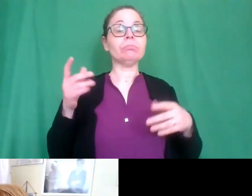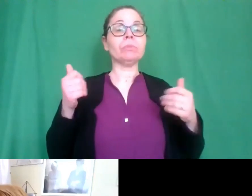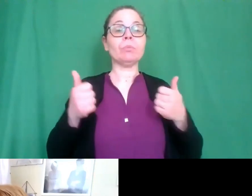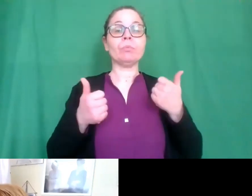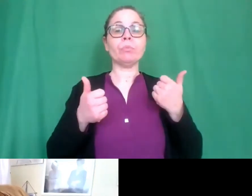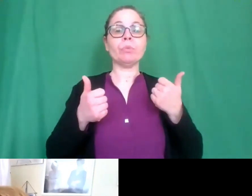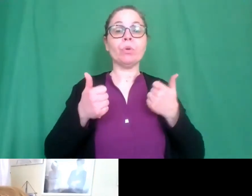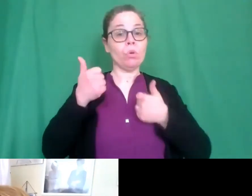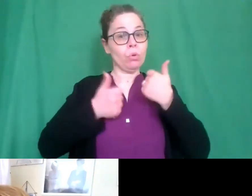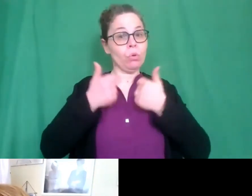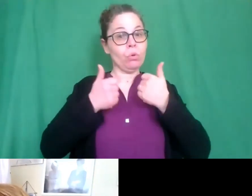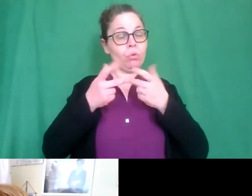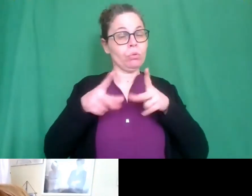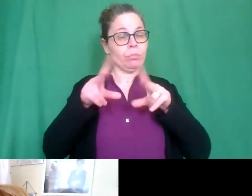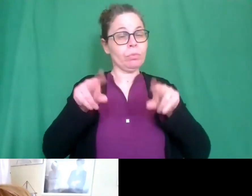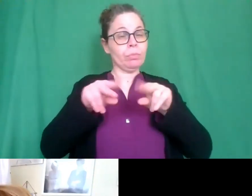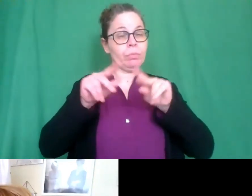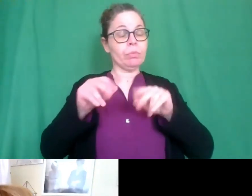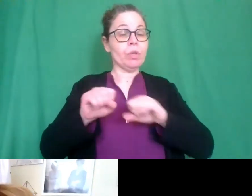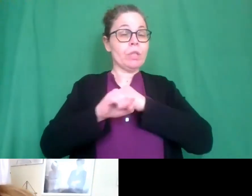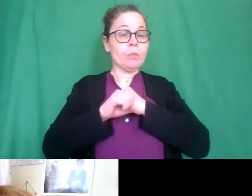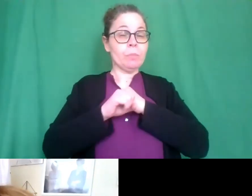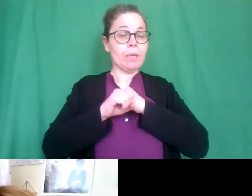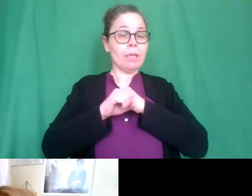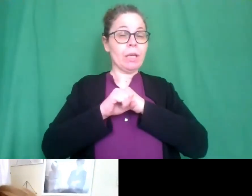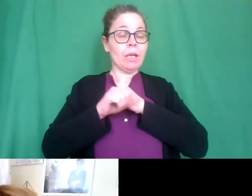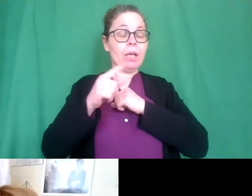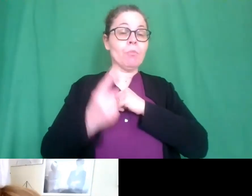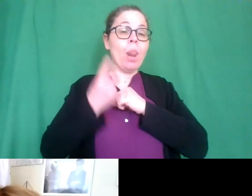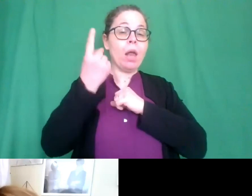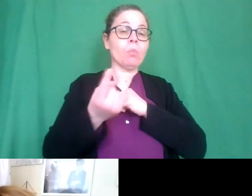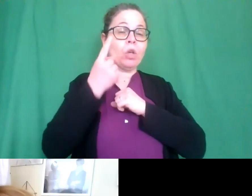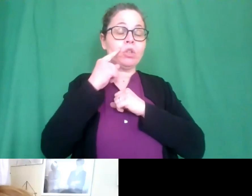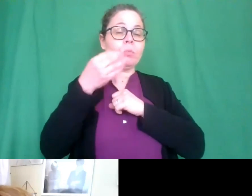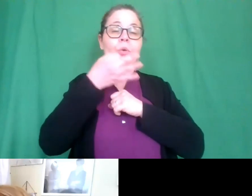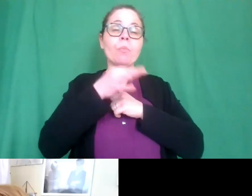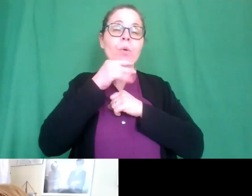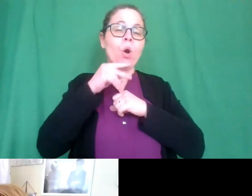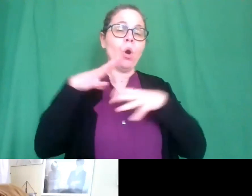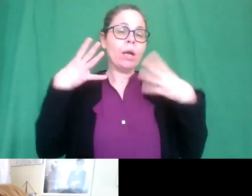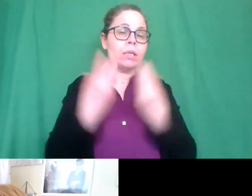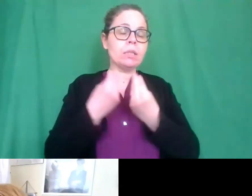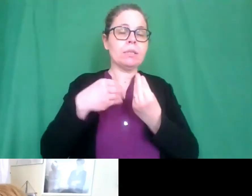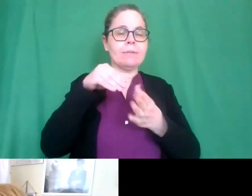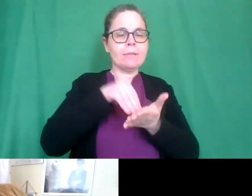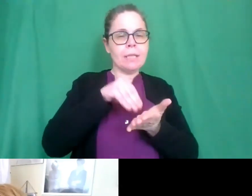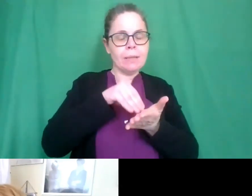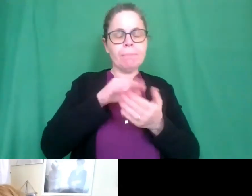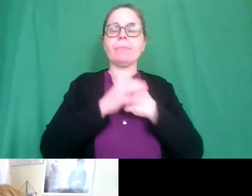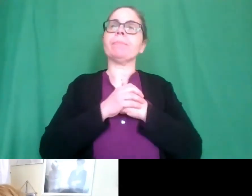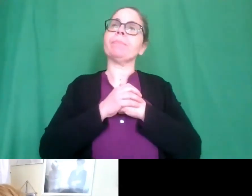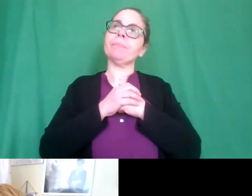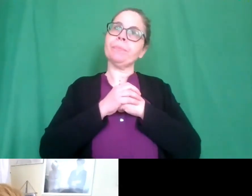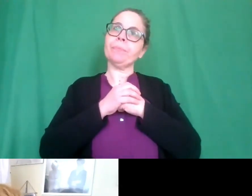sempre noi speriamo il prossimo anno si possa essere insieme poi magari troveremo il modo e devo